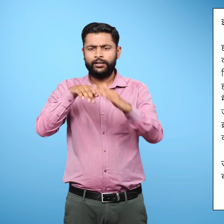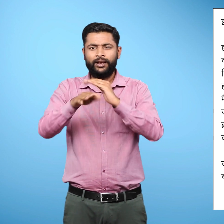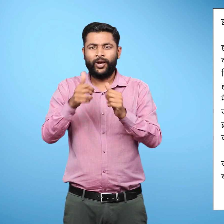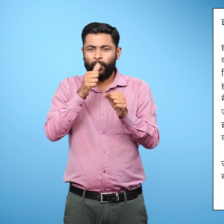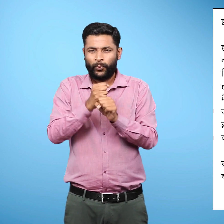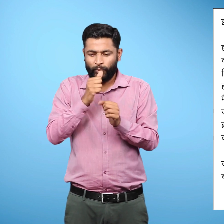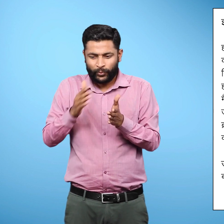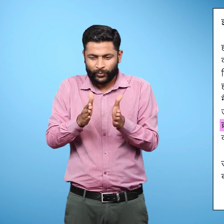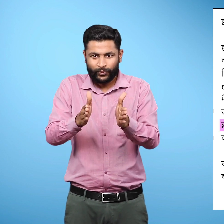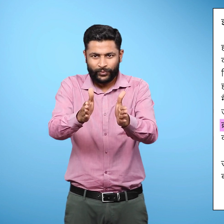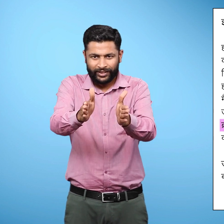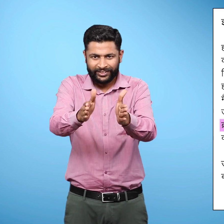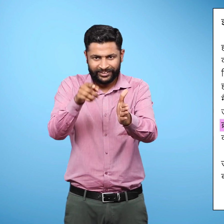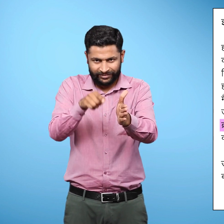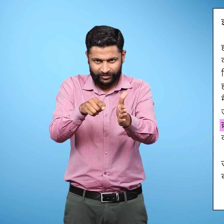गंगा इवं ब्रह्मपुत्र का मैदान,